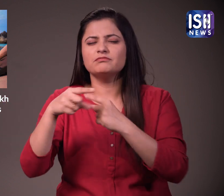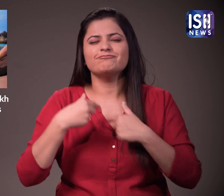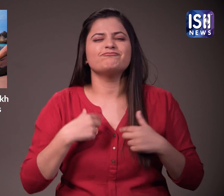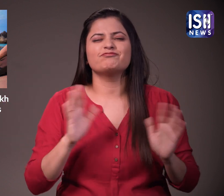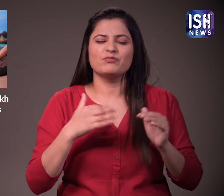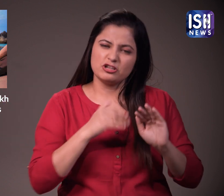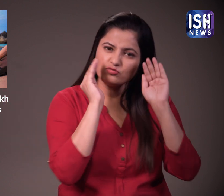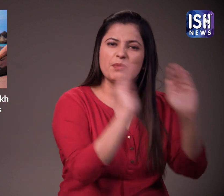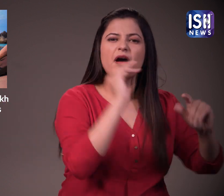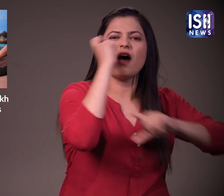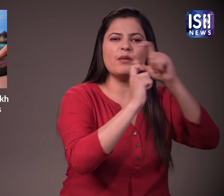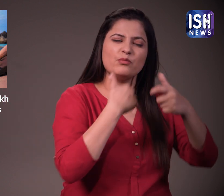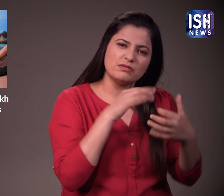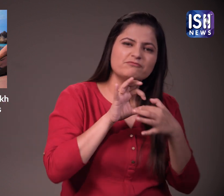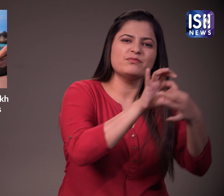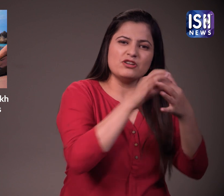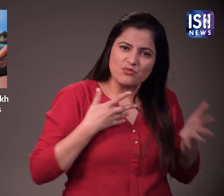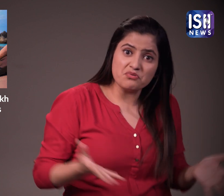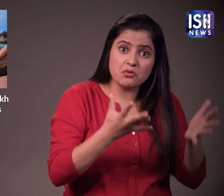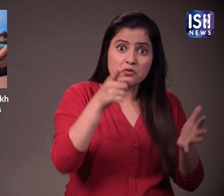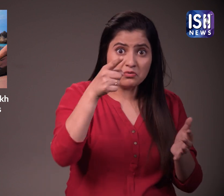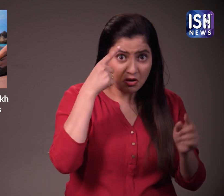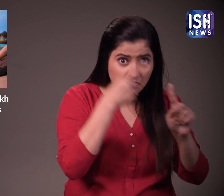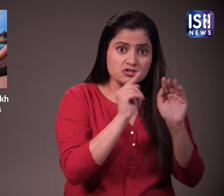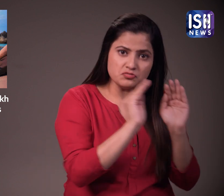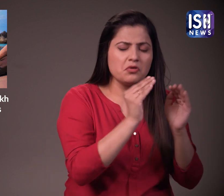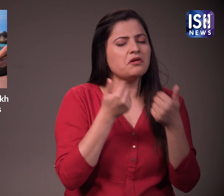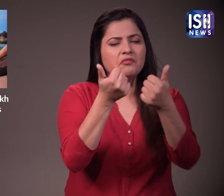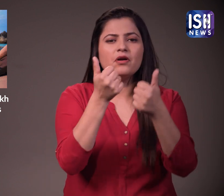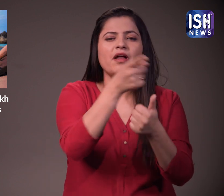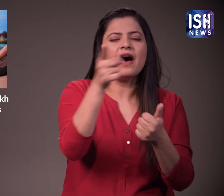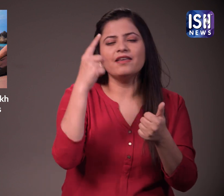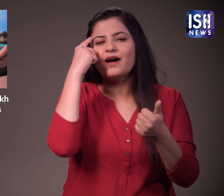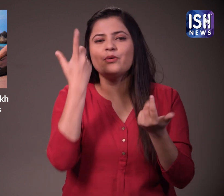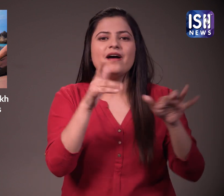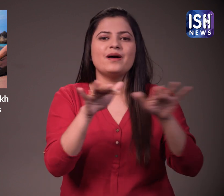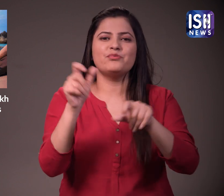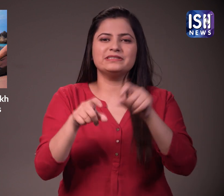कमपनी की बहतरी के लिए इस सुजाव से सहमत नहीं होंगे हमें अपने विचार कमेंट से बताइए